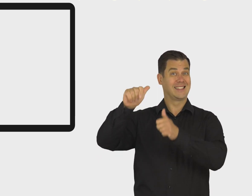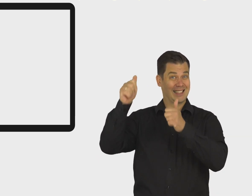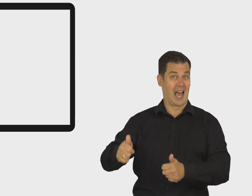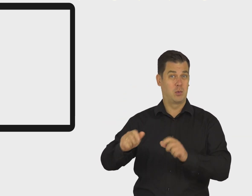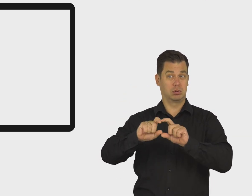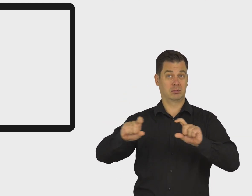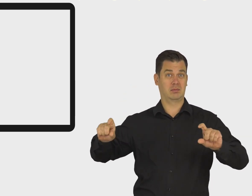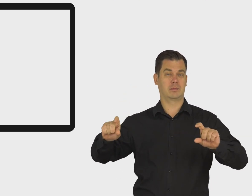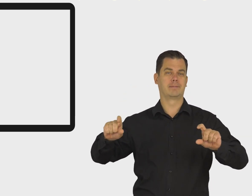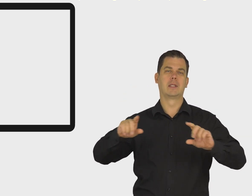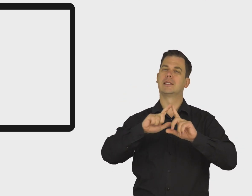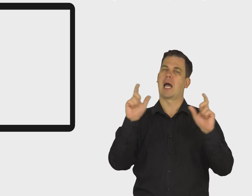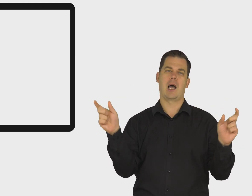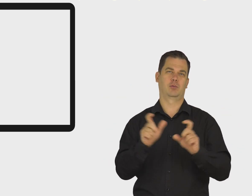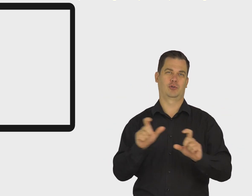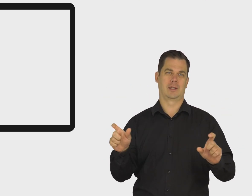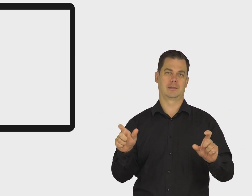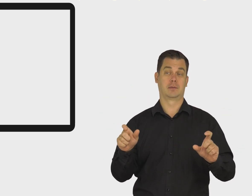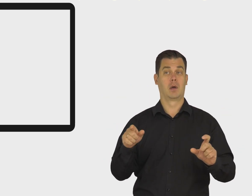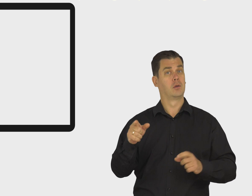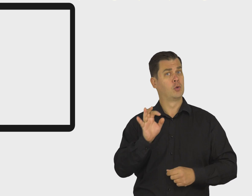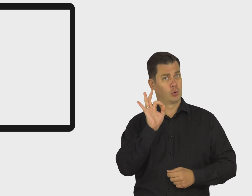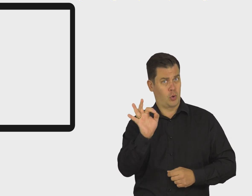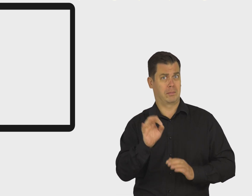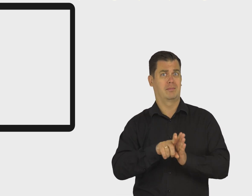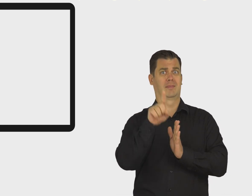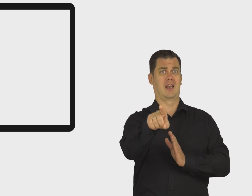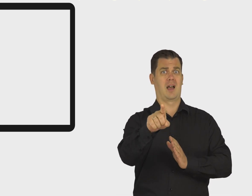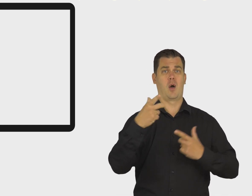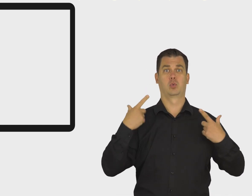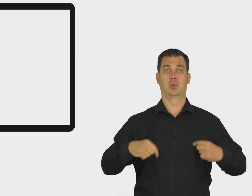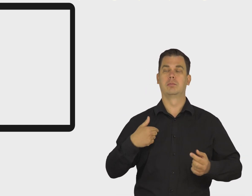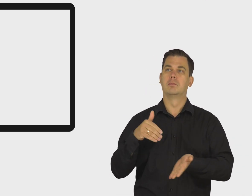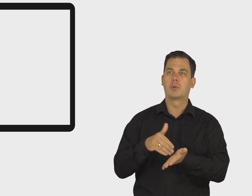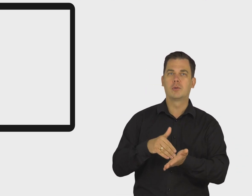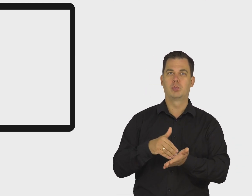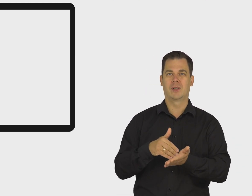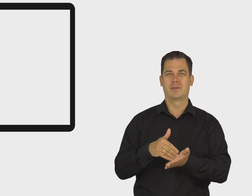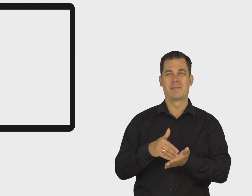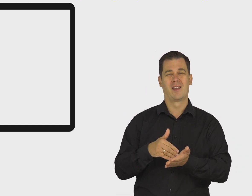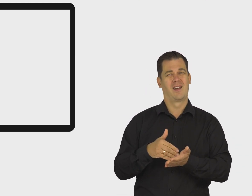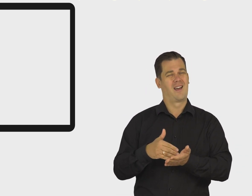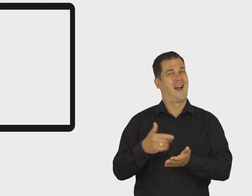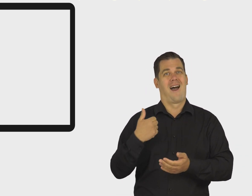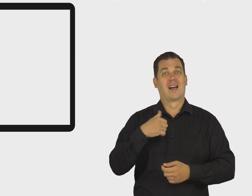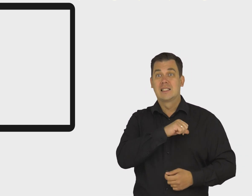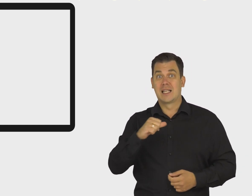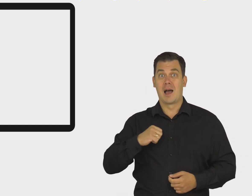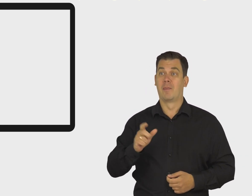cały czas. Jest to niewątpliwie plus dla osób, które takie napisy potrzebują, ale nie potrafią ich samemu